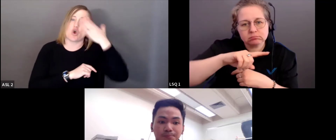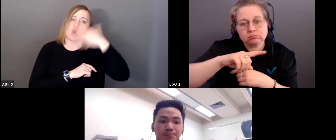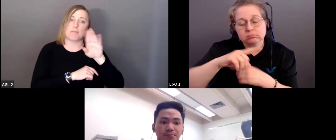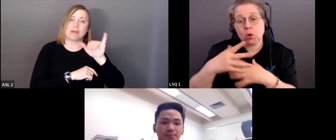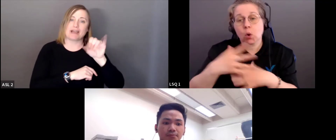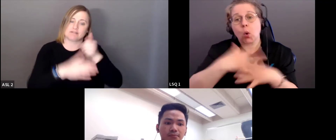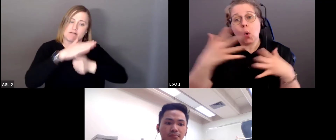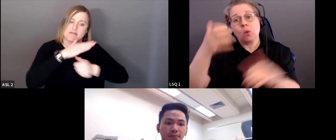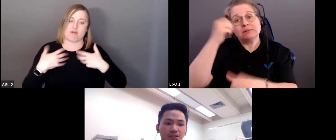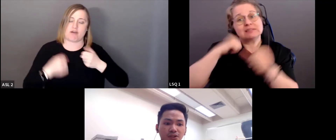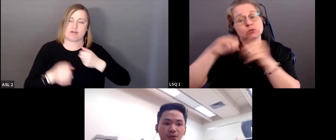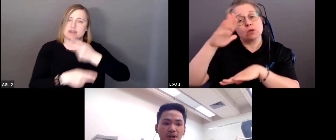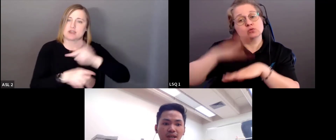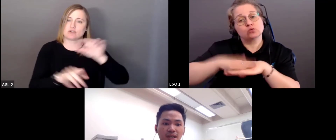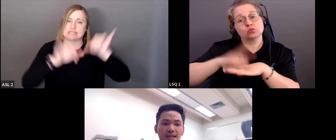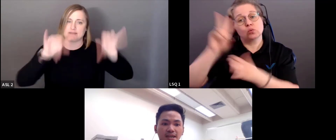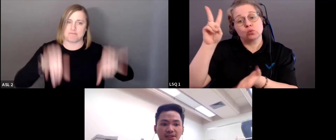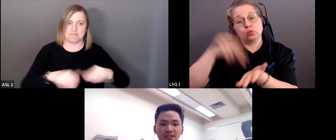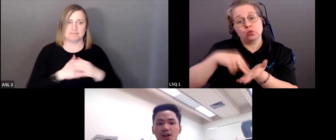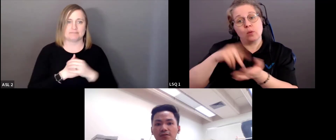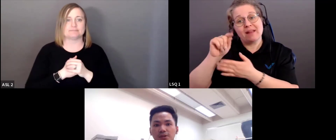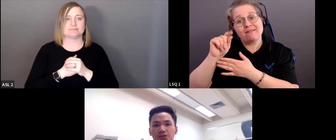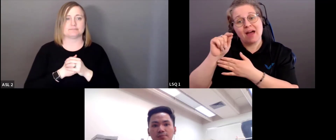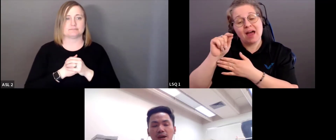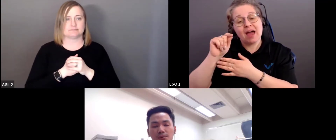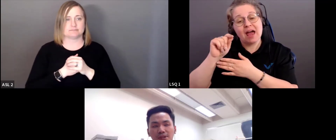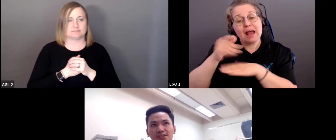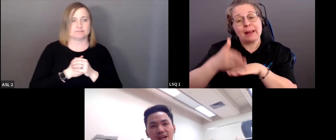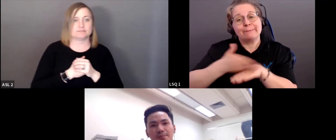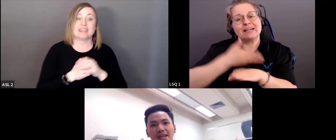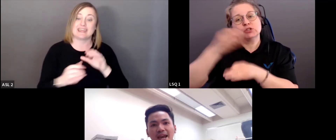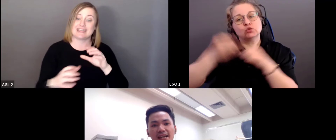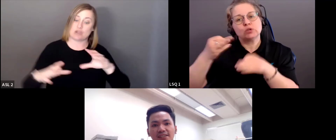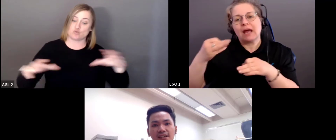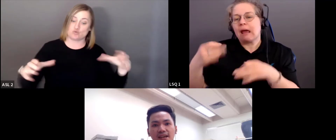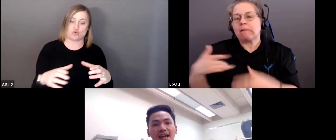'est les préjugés inconscients dans le système de santé.